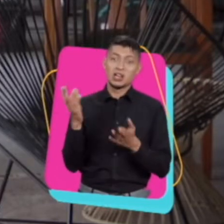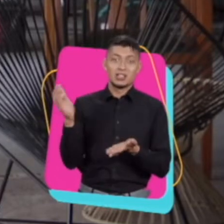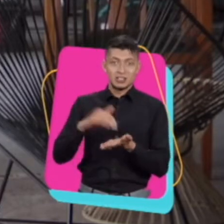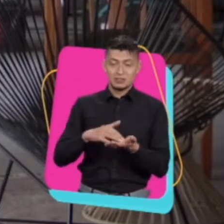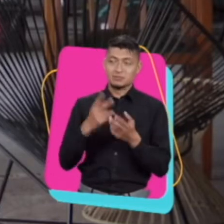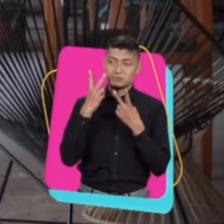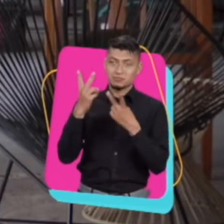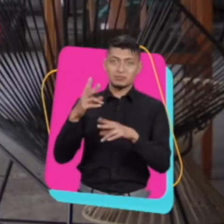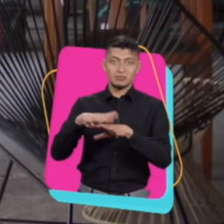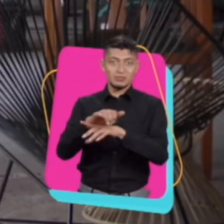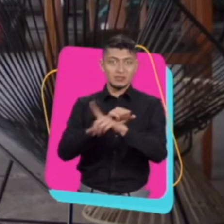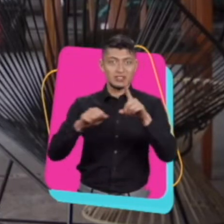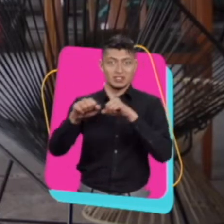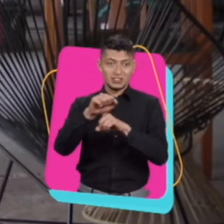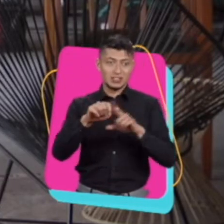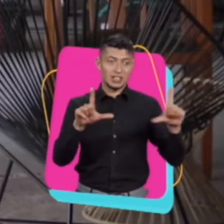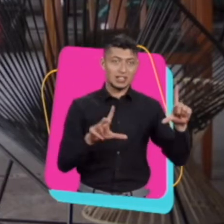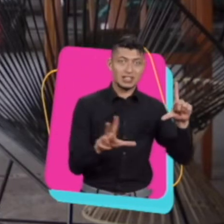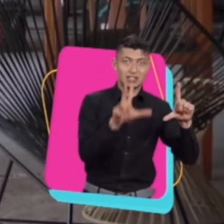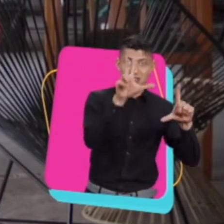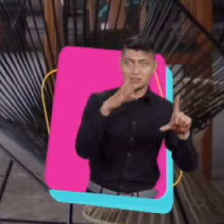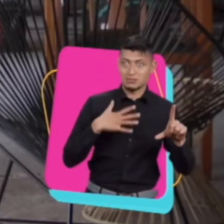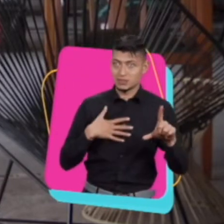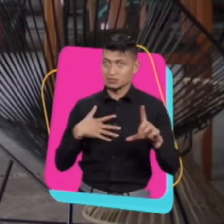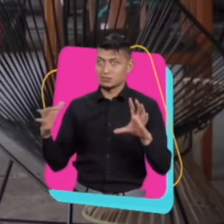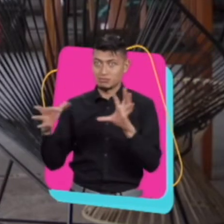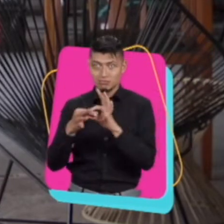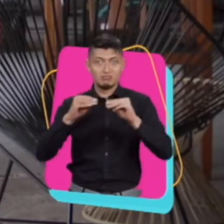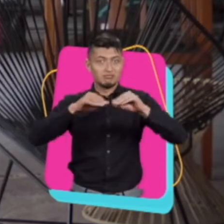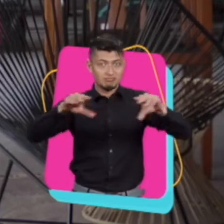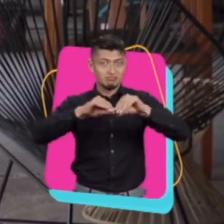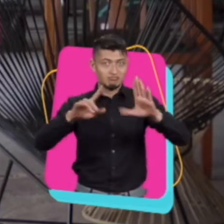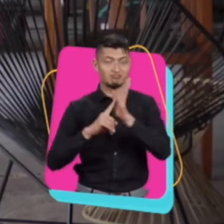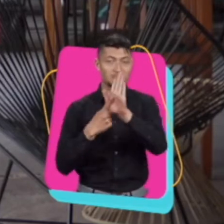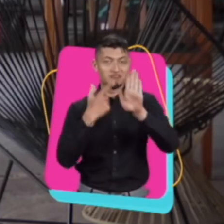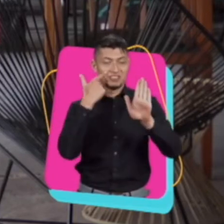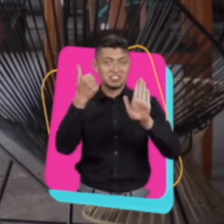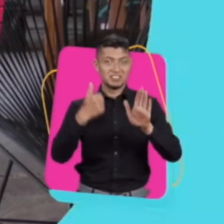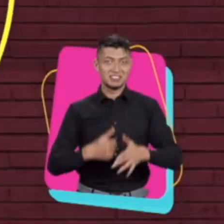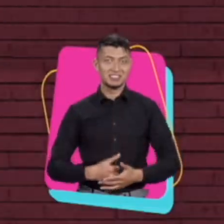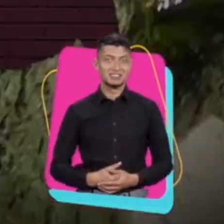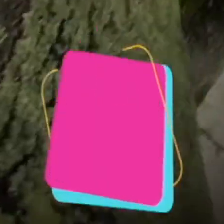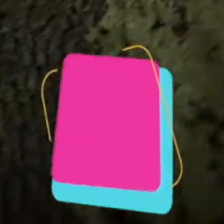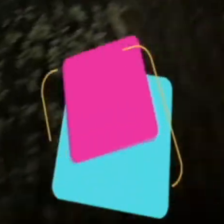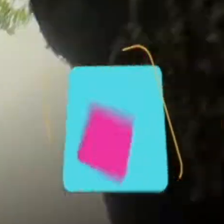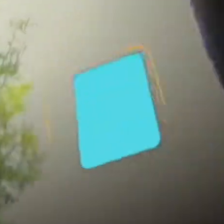espero verlo en las redes sociales, en las mías y en las del canal porque tenemos cosas muy chéveres para mostrar.